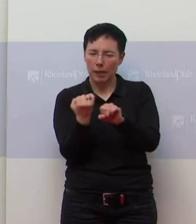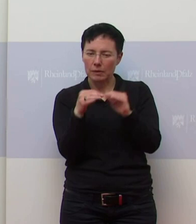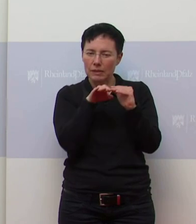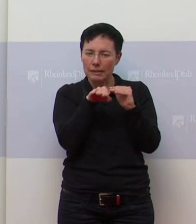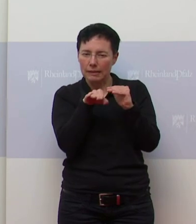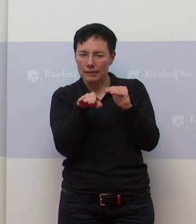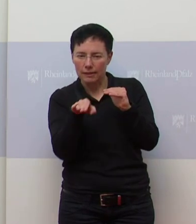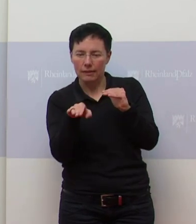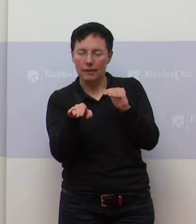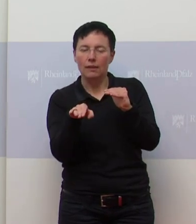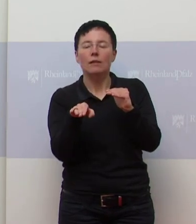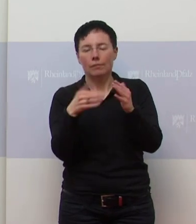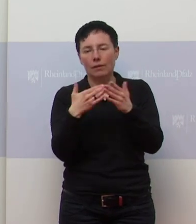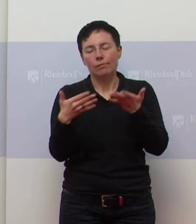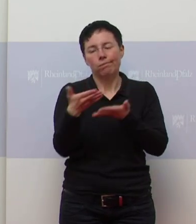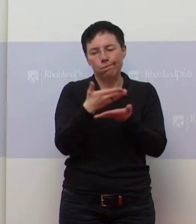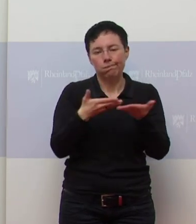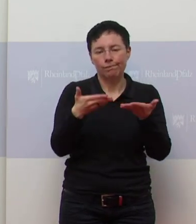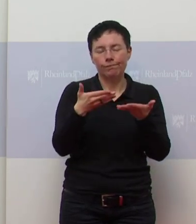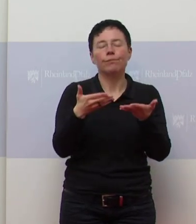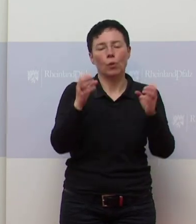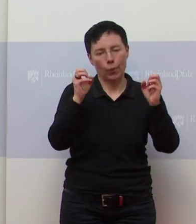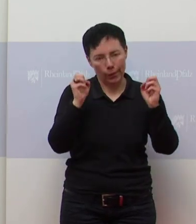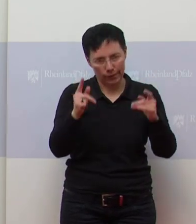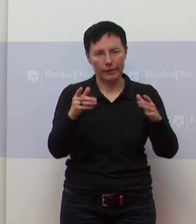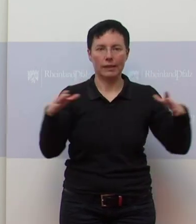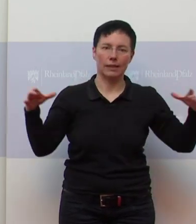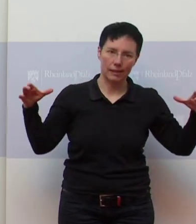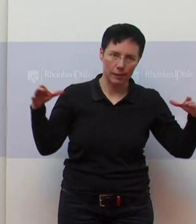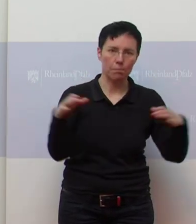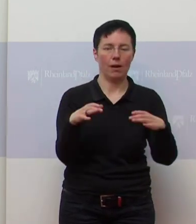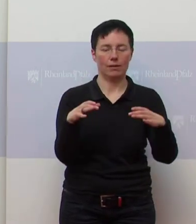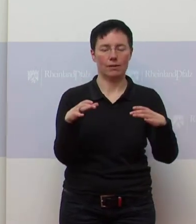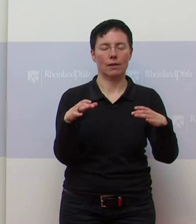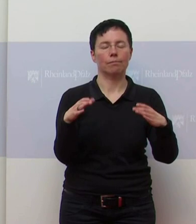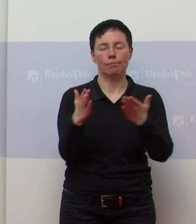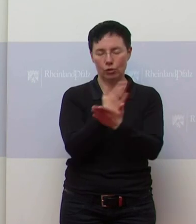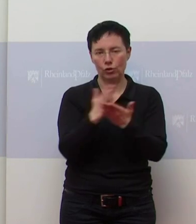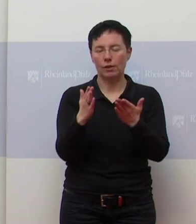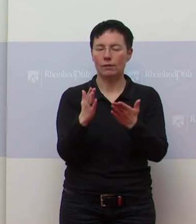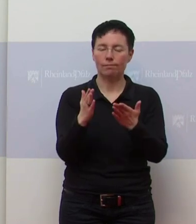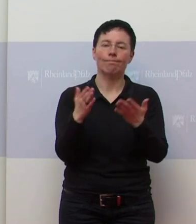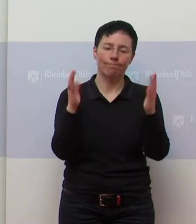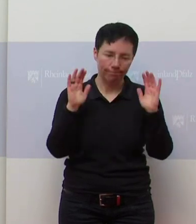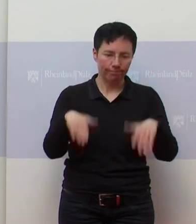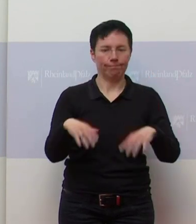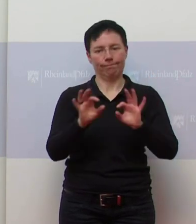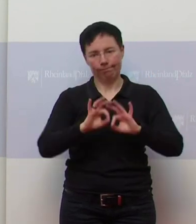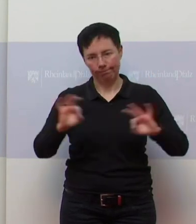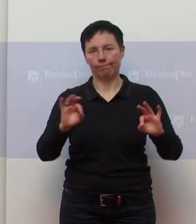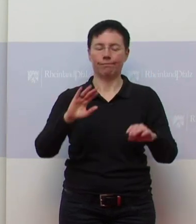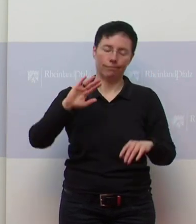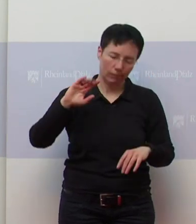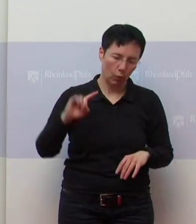Ergebnis war es dann so, dass wir gemeinsam dann dazugekommen sind, zu sagen, das Beste ist, man macht einfach jetzt noch mal fünf